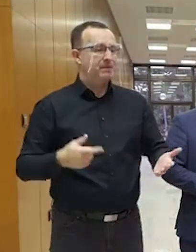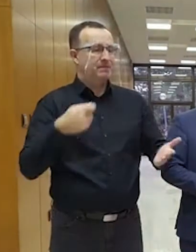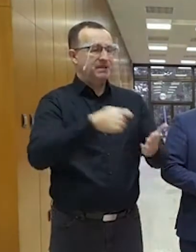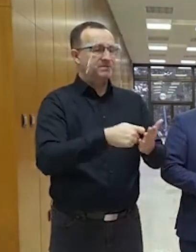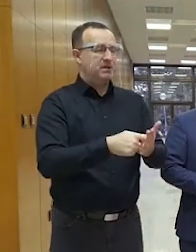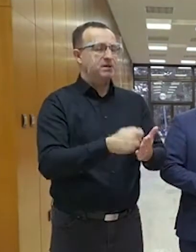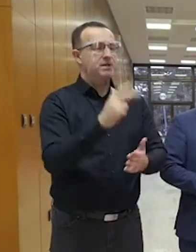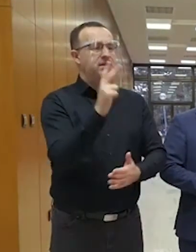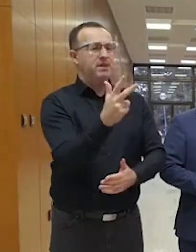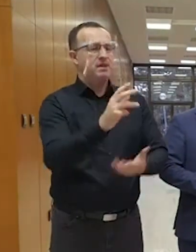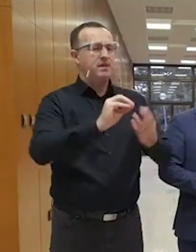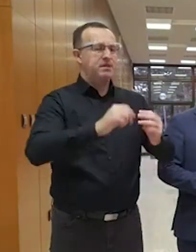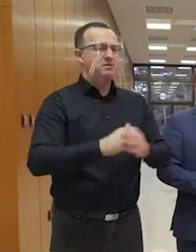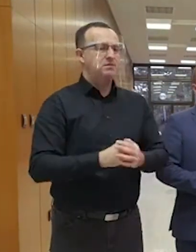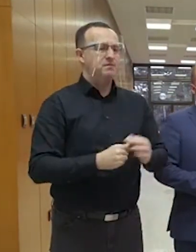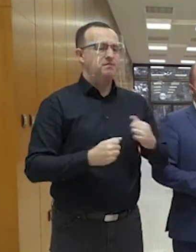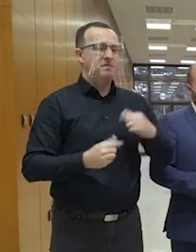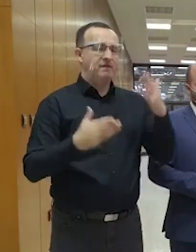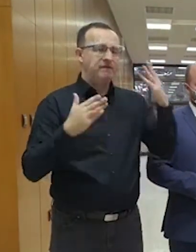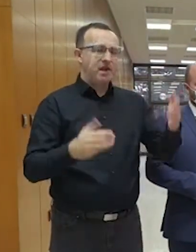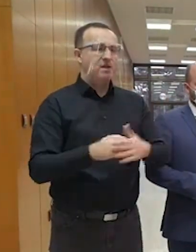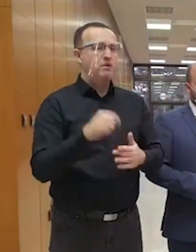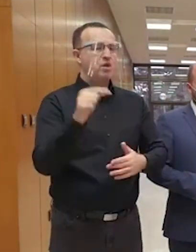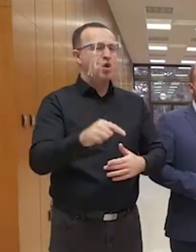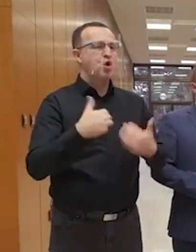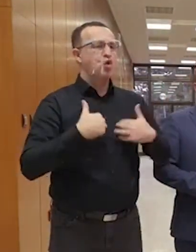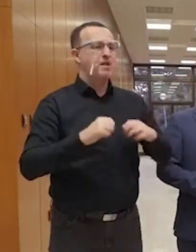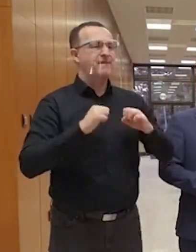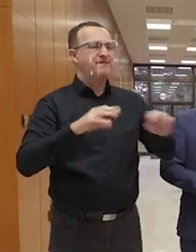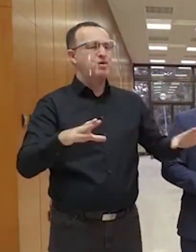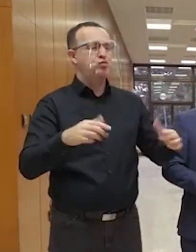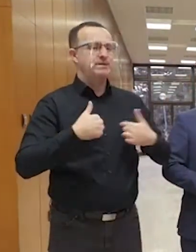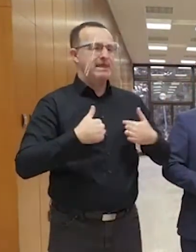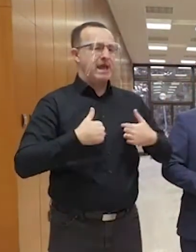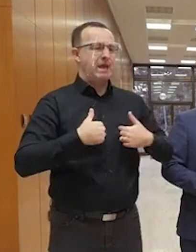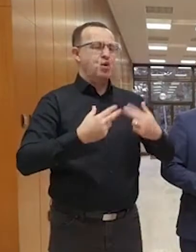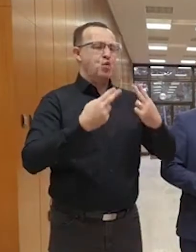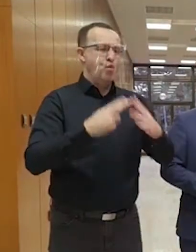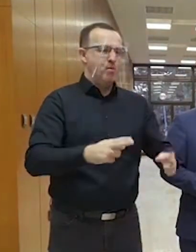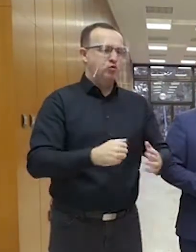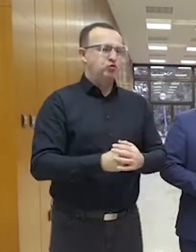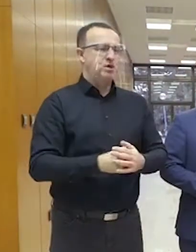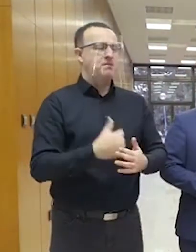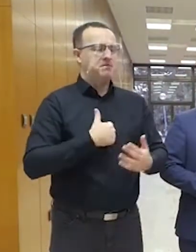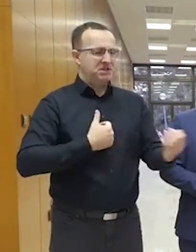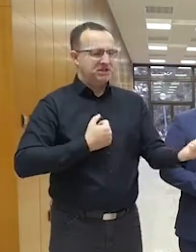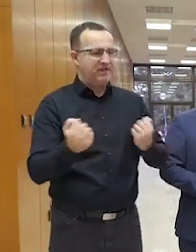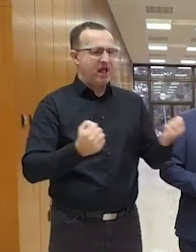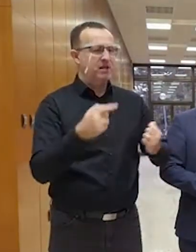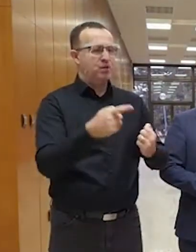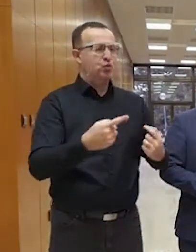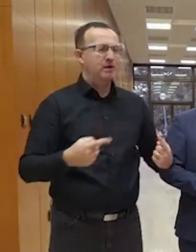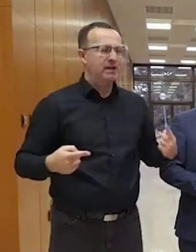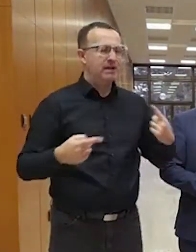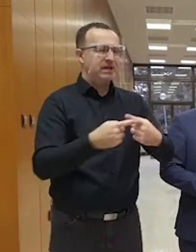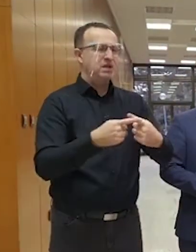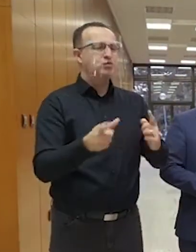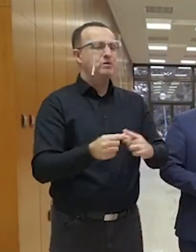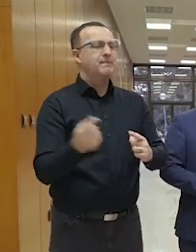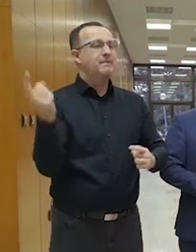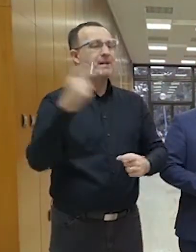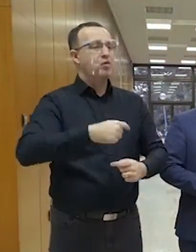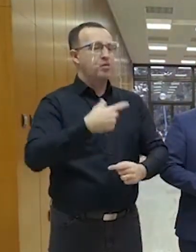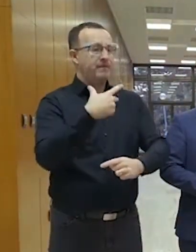tretia vec, verím, že nám to COVID umožní. Som si dokonca istý, že zvládneme túto krizu s príchodom